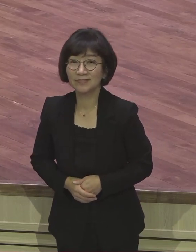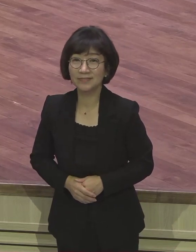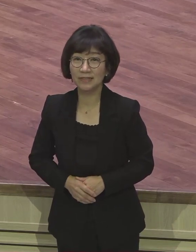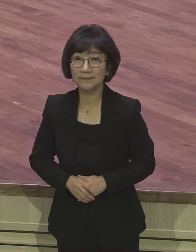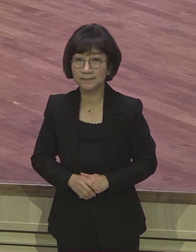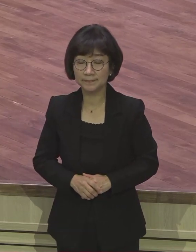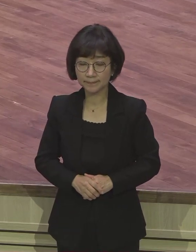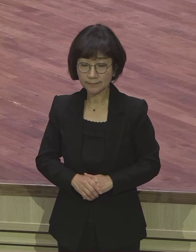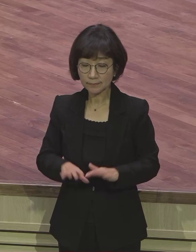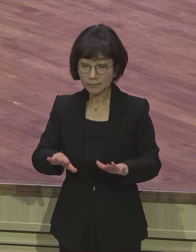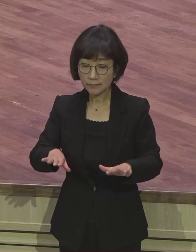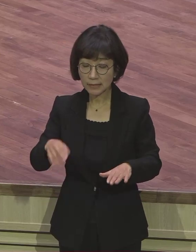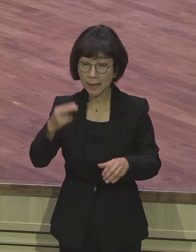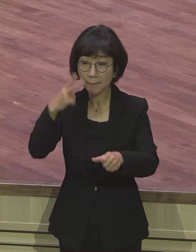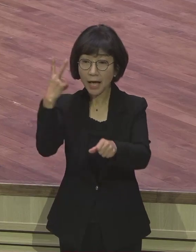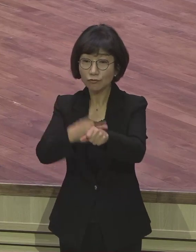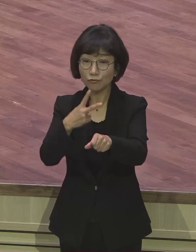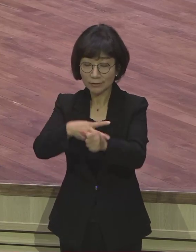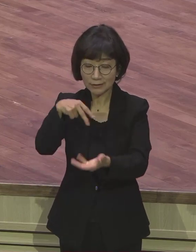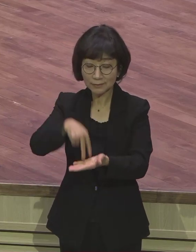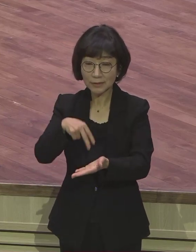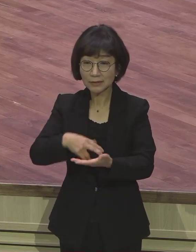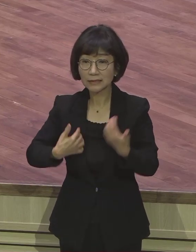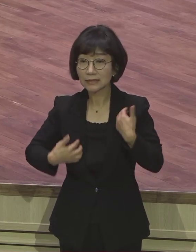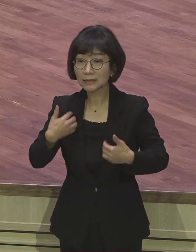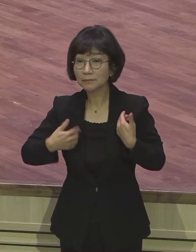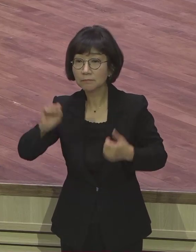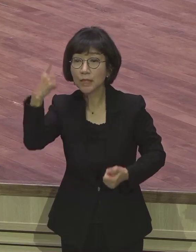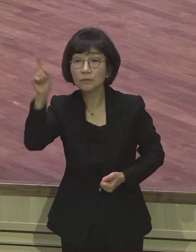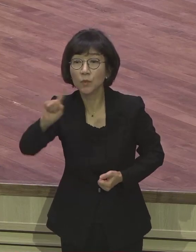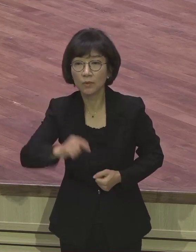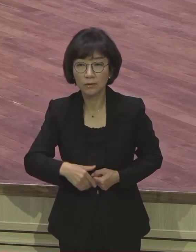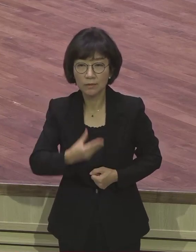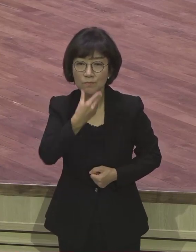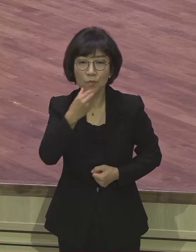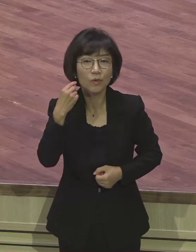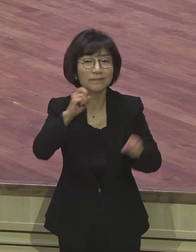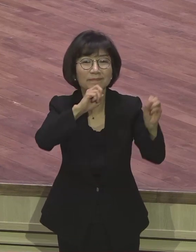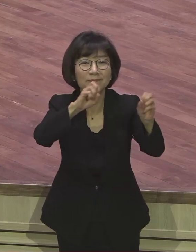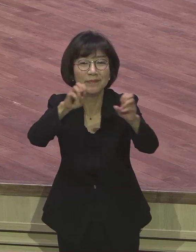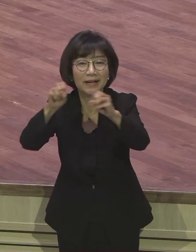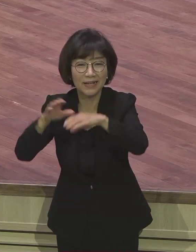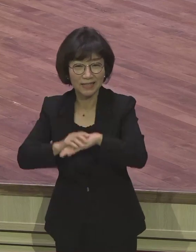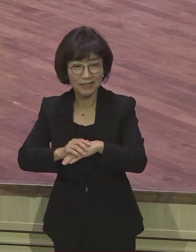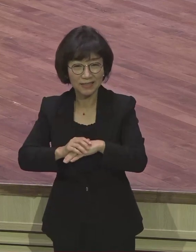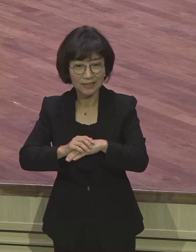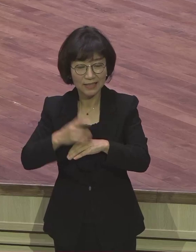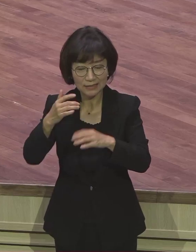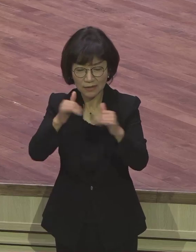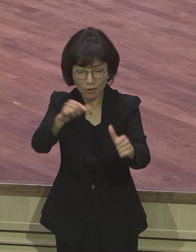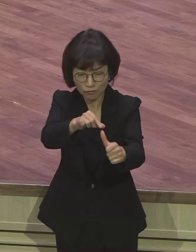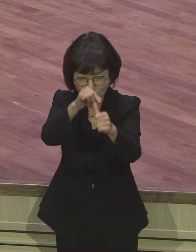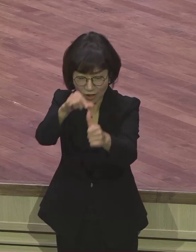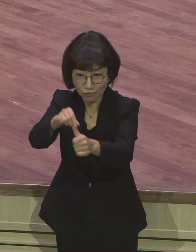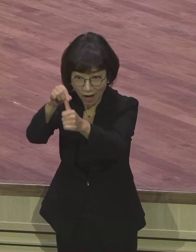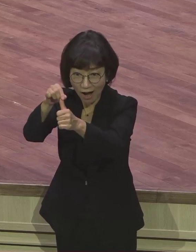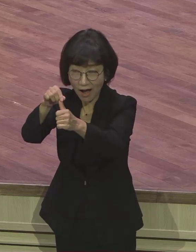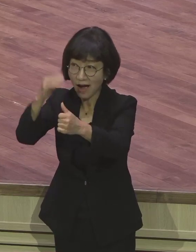기뻄의 권한은 다른 게 아니에요. 복음 전파이었습니다. 영원군이었어요. 하나님 말의 확장이었어요.